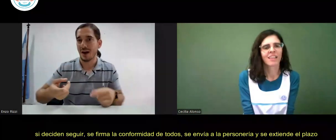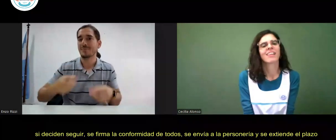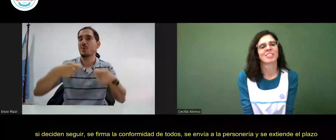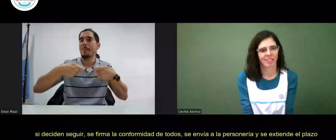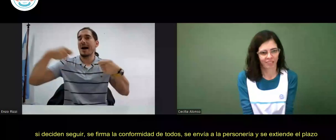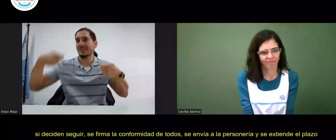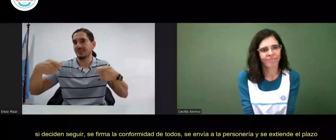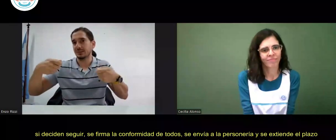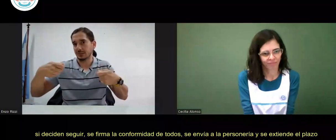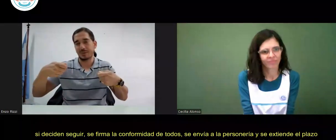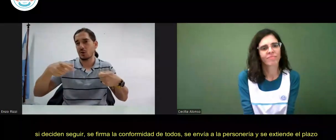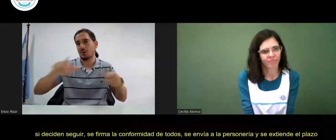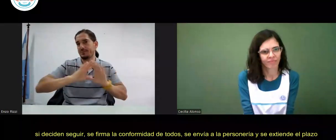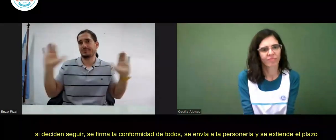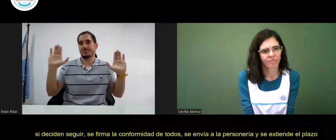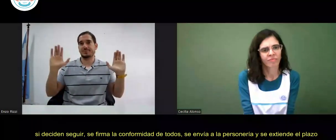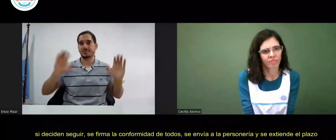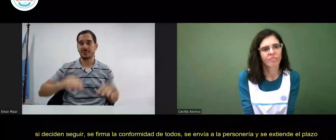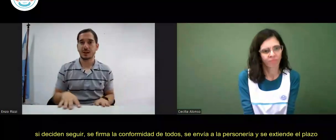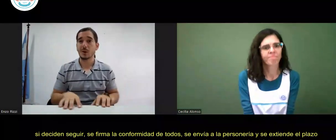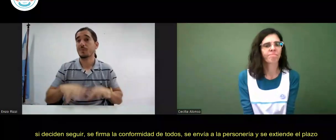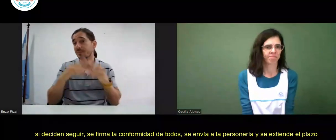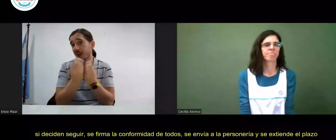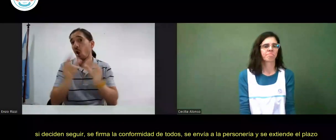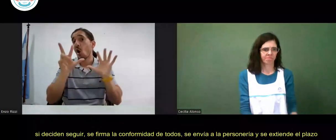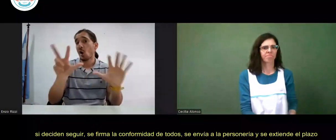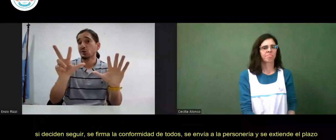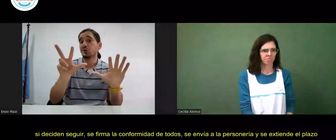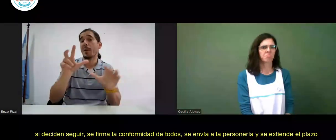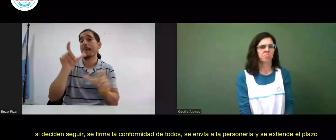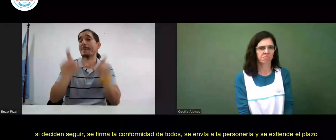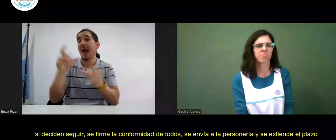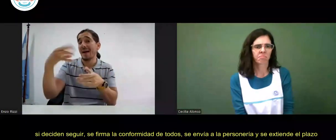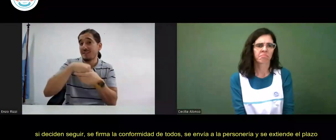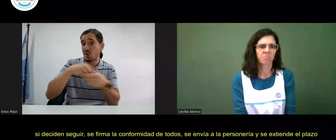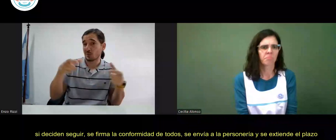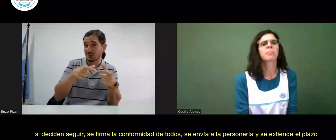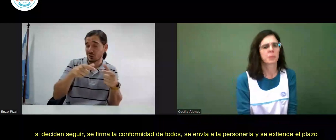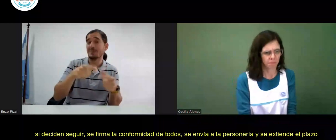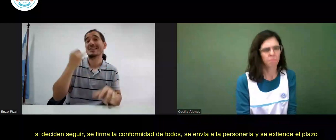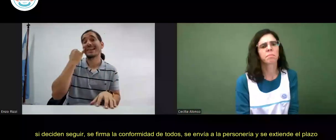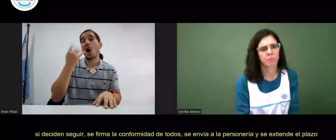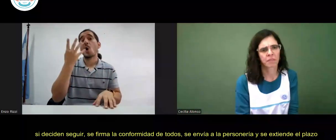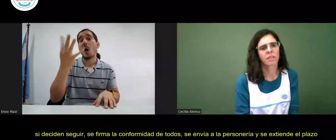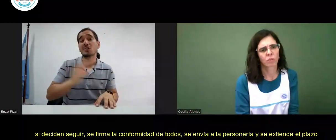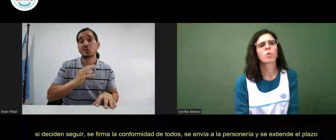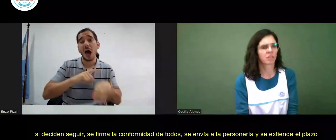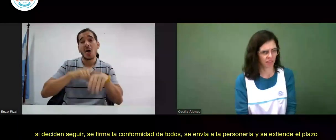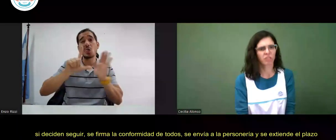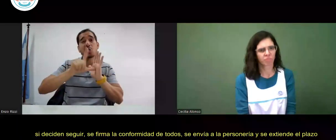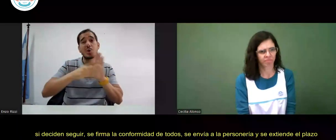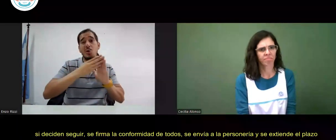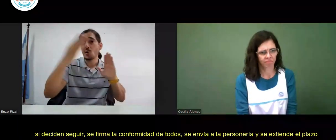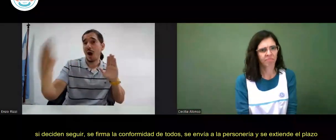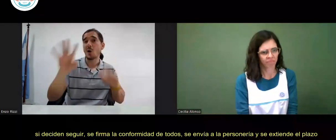firma la conformidad de todos, se envía a la personería y se extiende el plazo para continuar así. Así que son ocho personas dentro de la